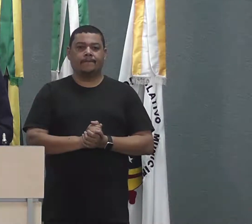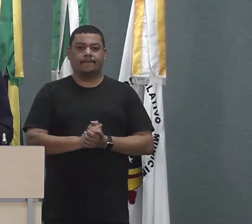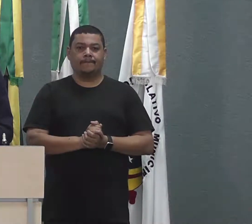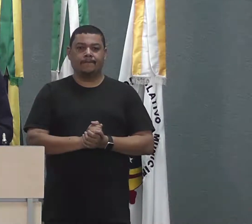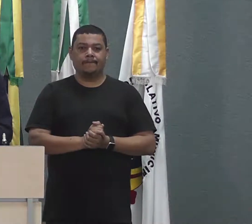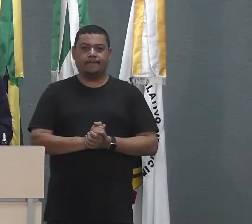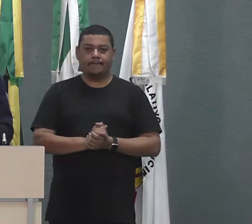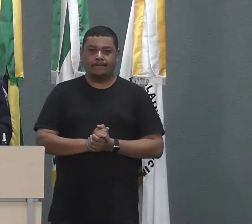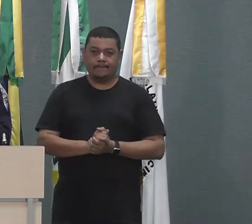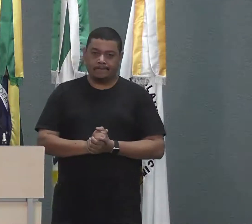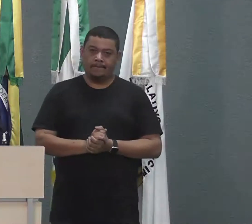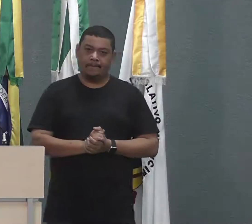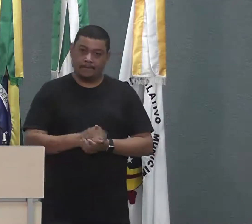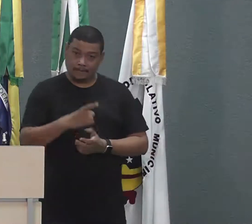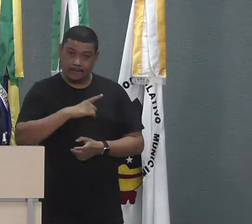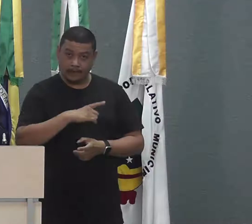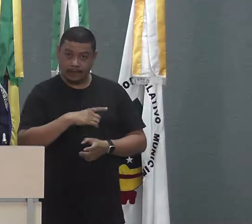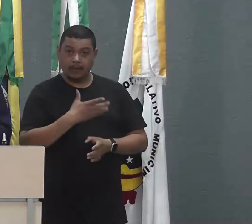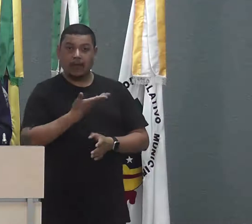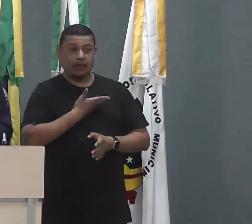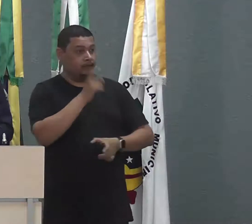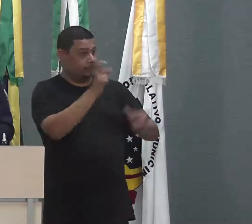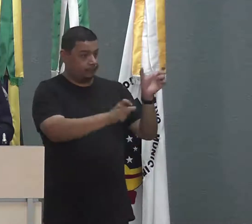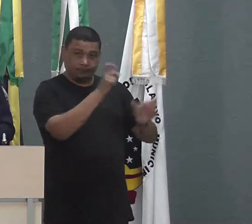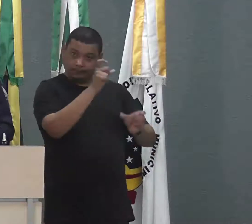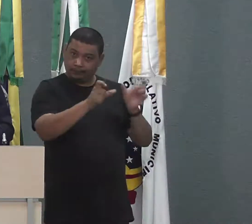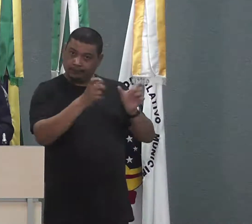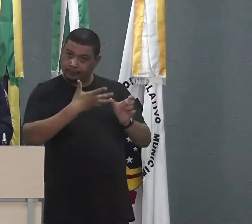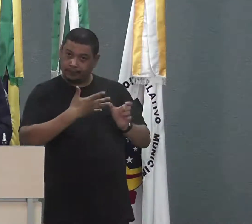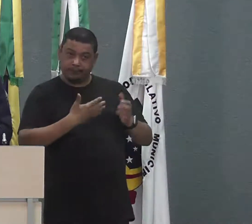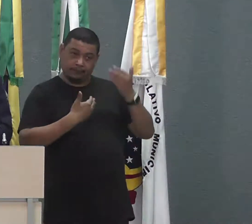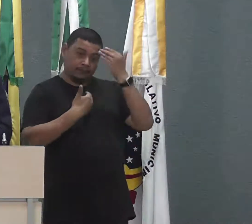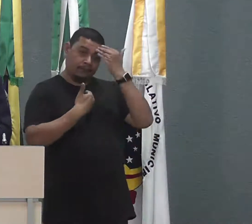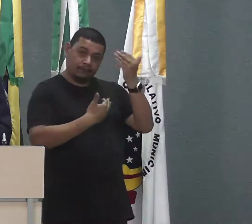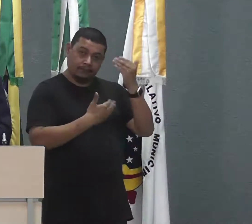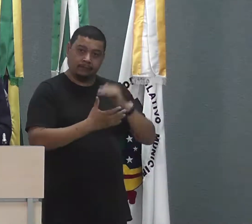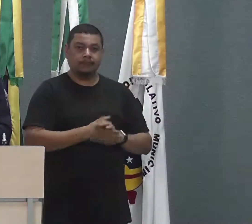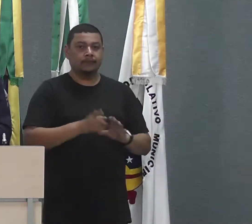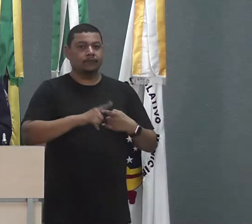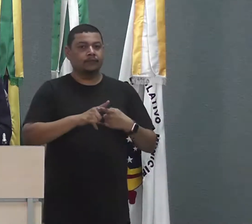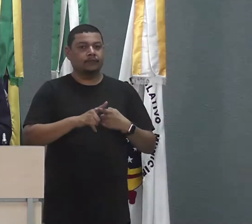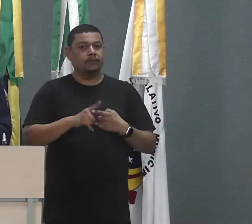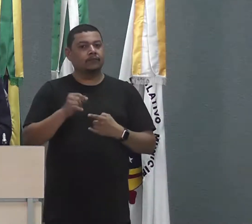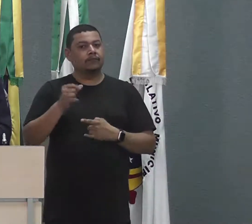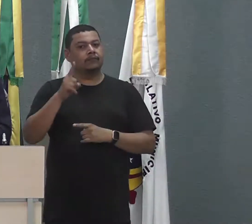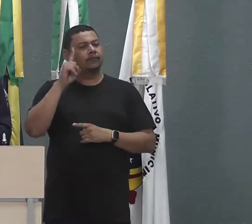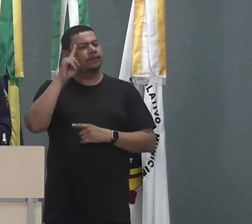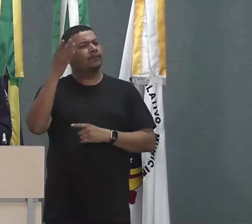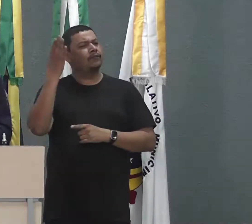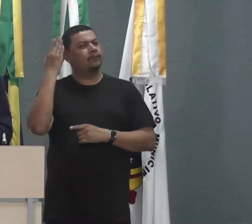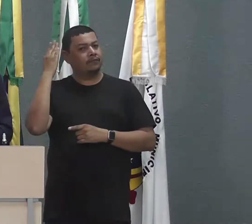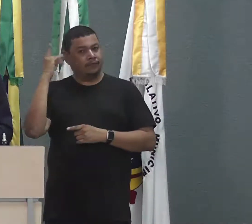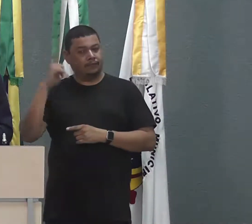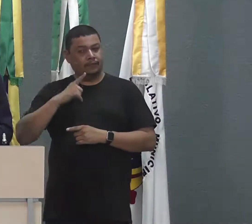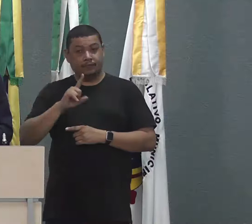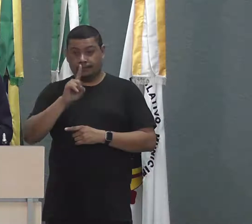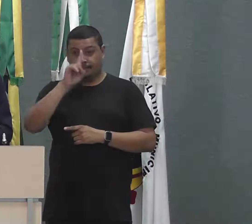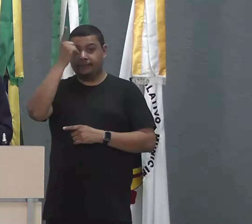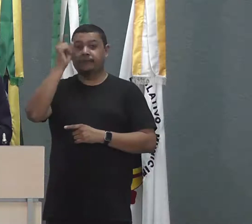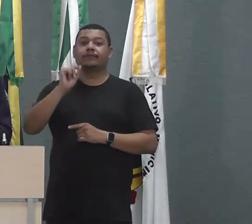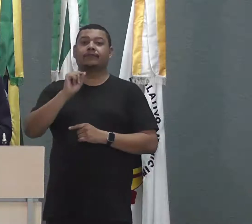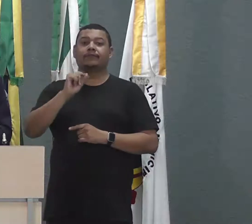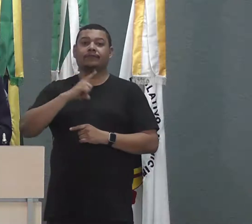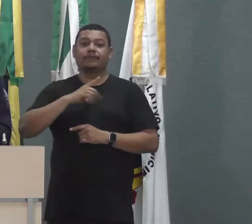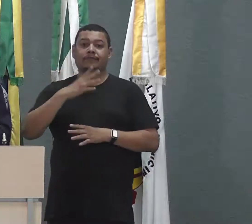Cacoal, que há uns dias atrás tiveram uma excelente ideia de fazer uma